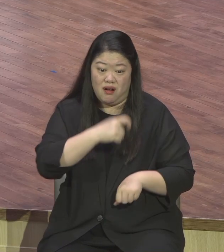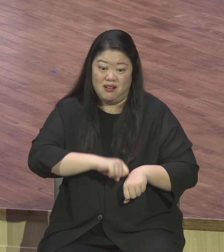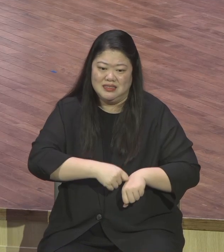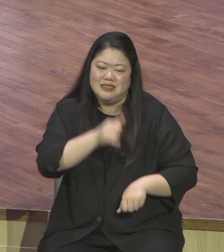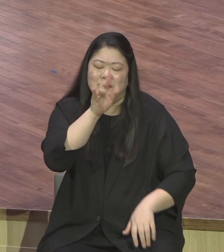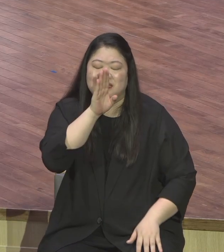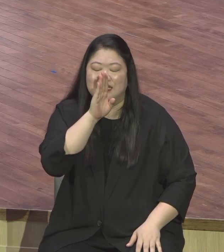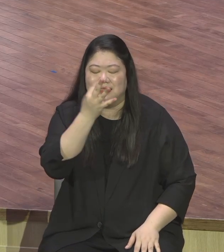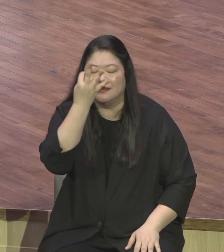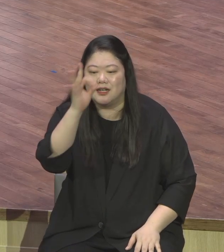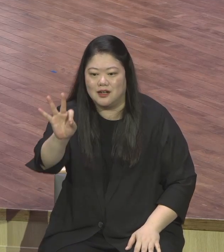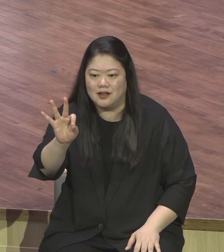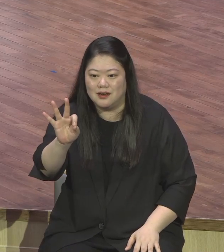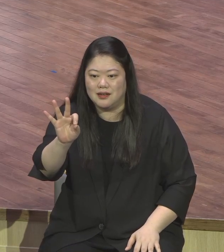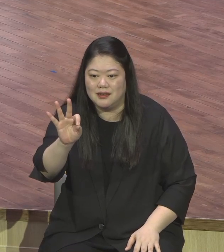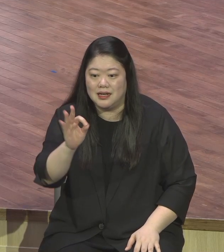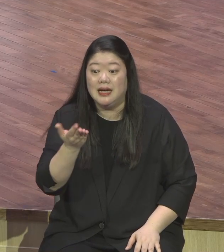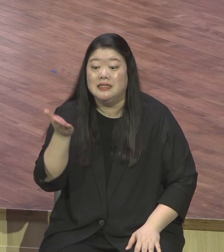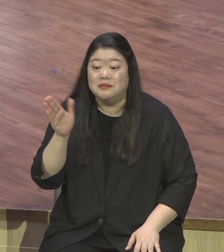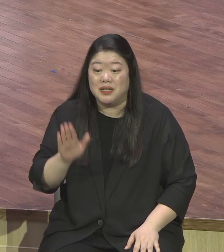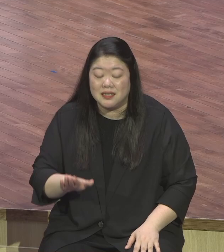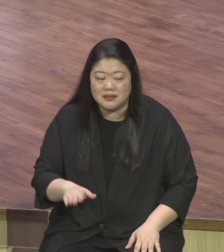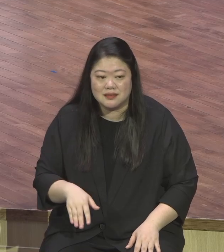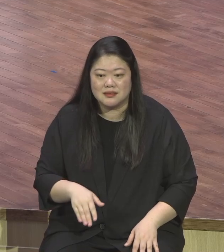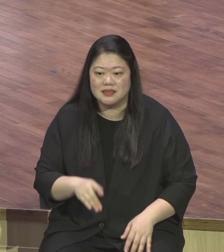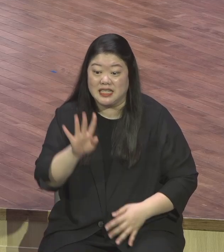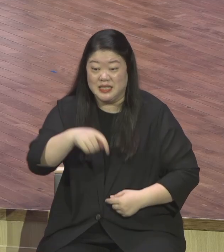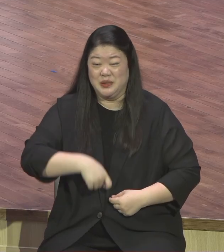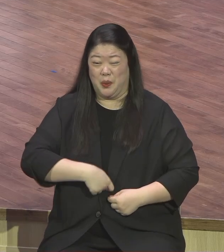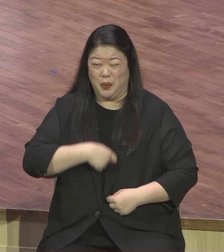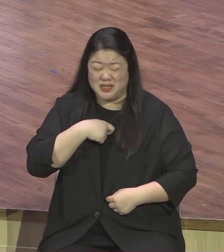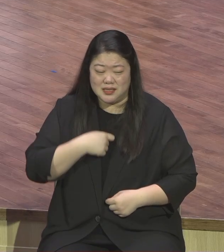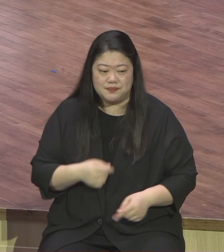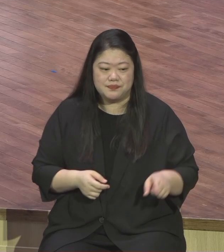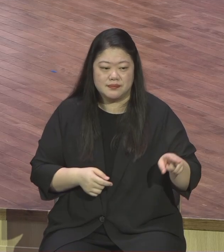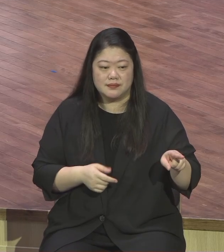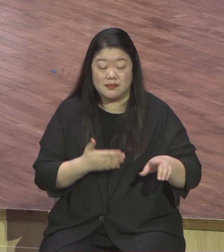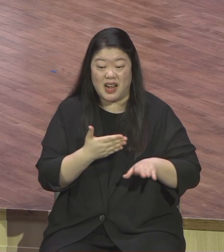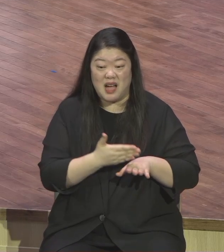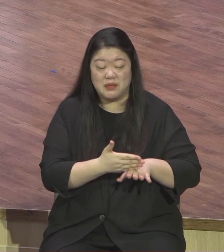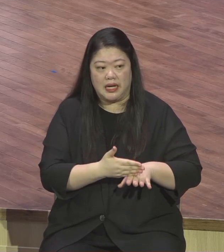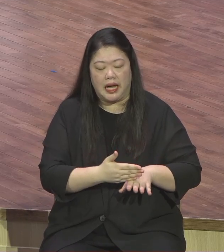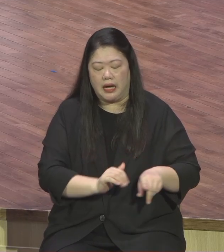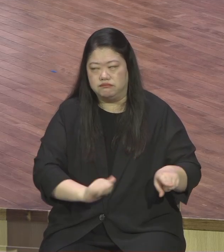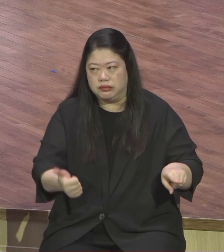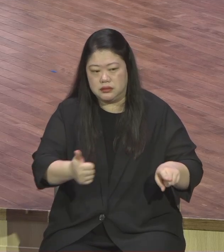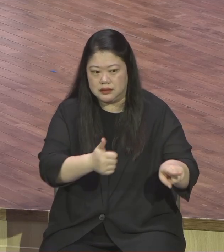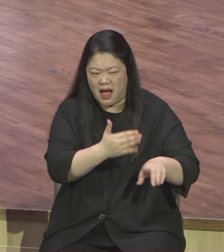감사할 수 있는 거는 거의 없어요 솔직히 감사할 수 없는 게 더 많아요